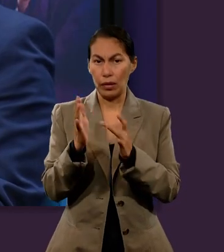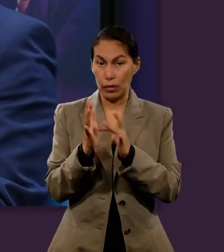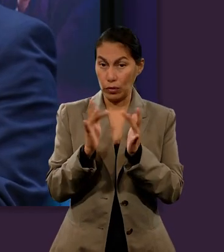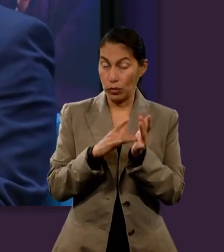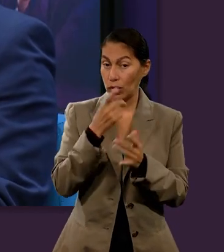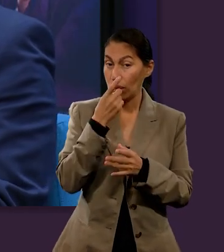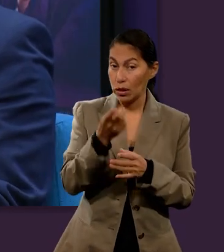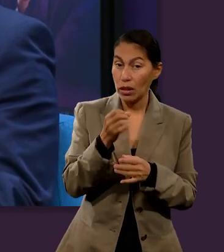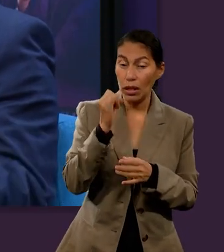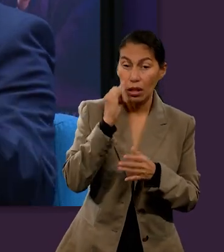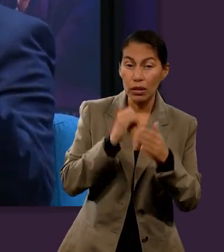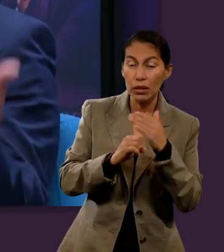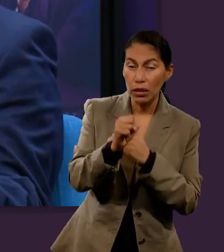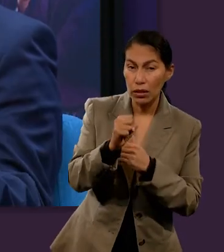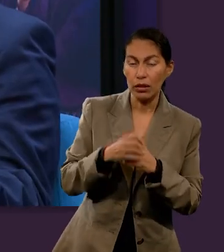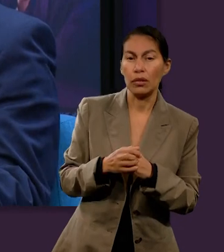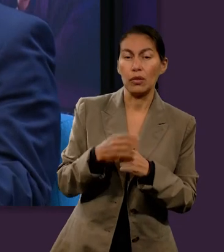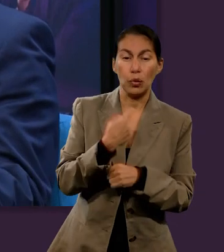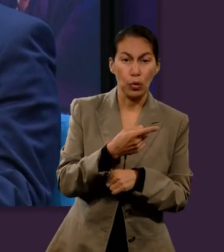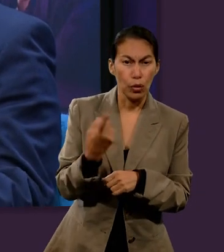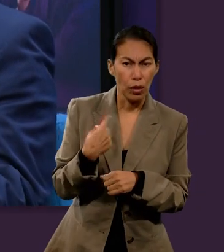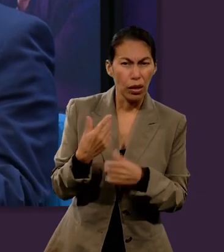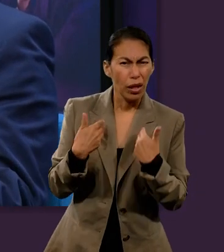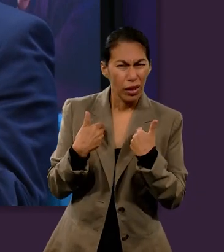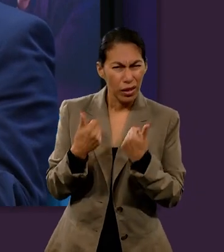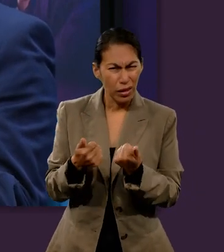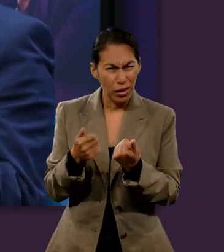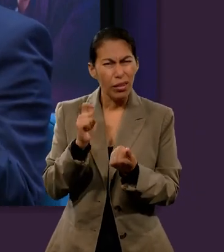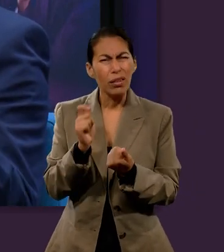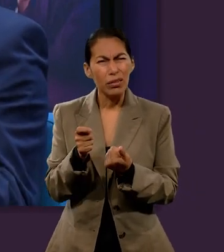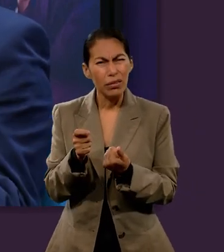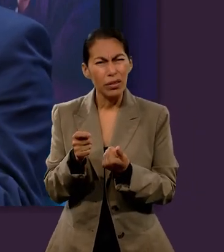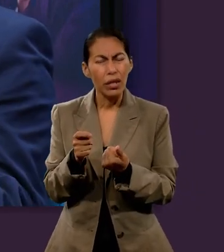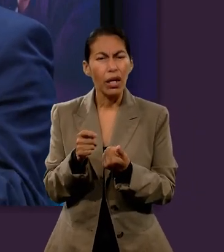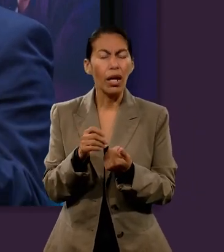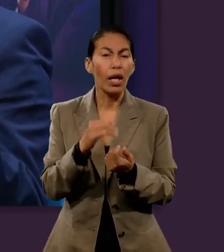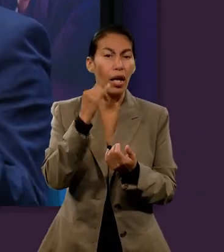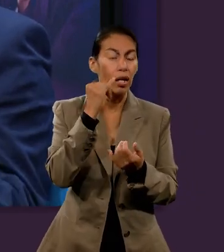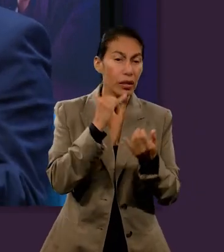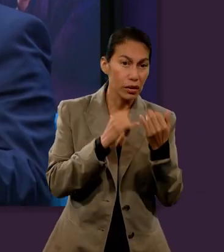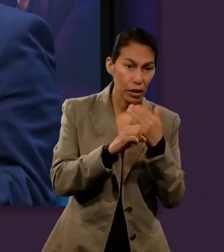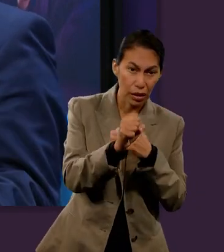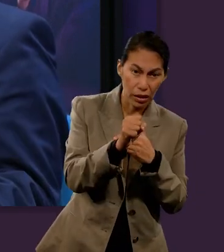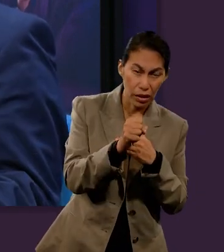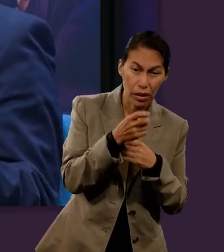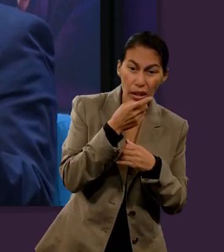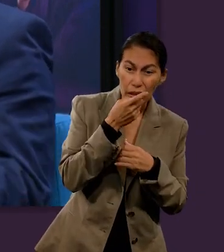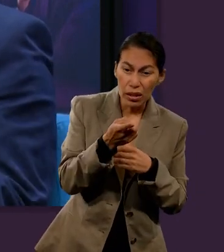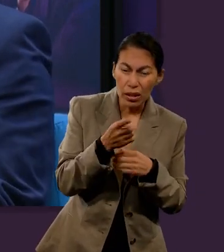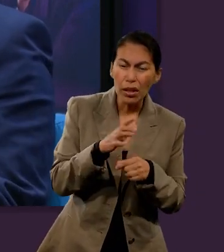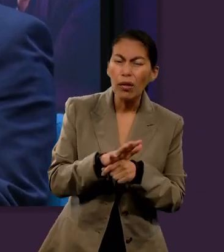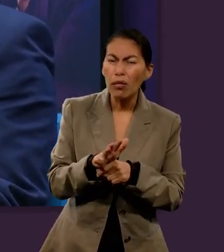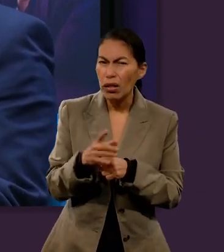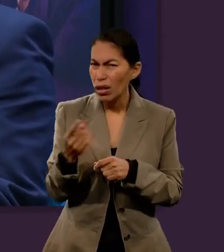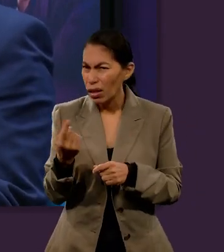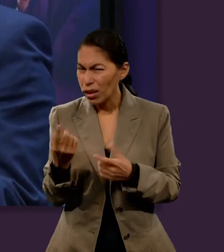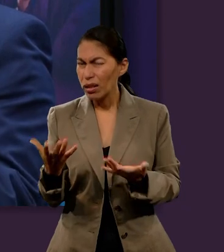citando a Isaías, y para entender eso tenemos que ver qué quiso decir Isaías en su contexto sobre ese